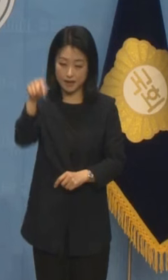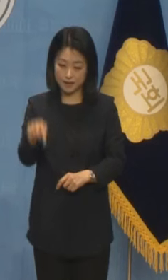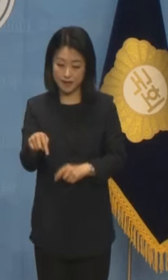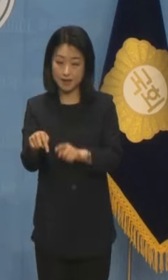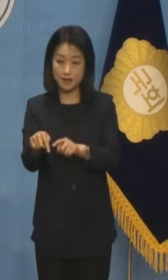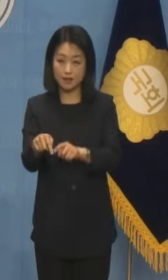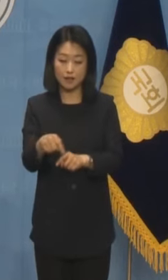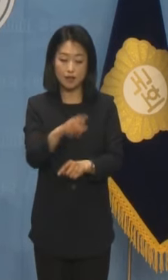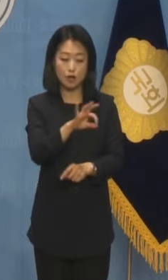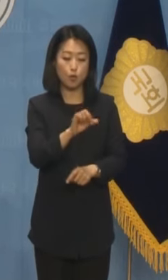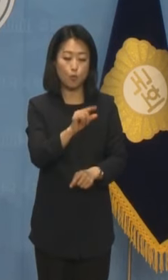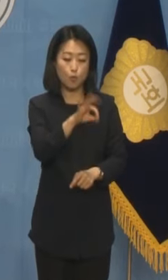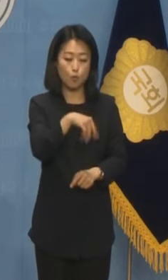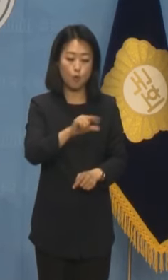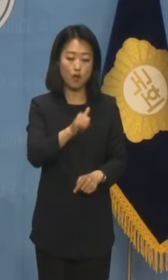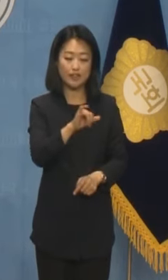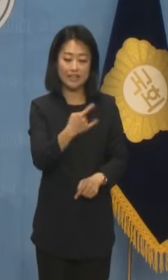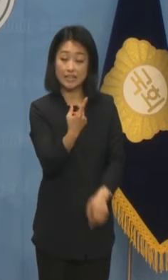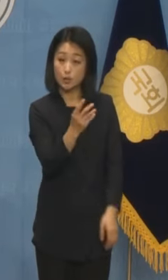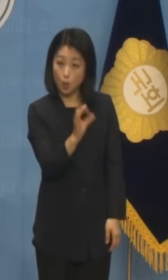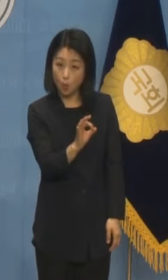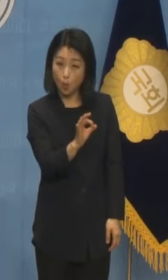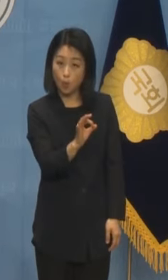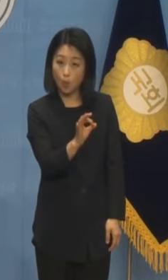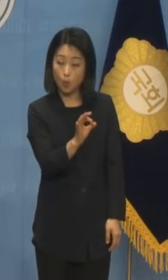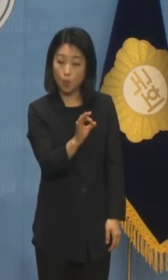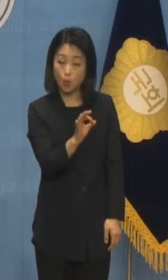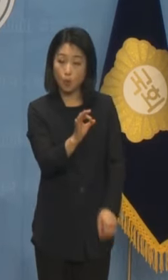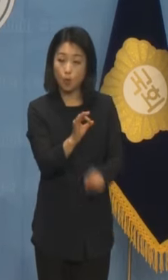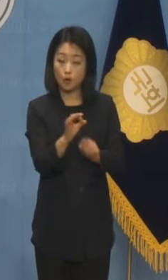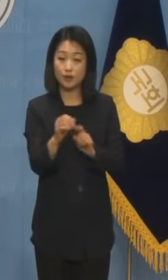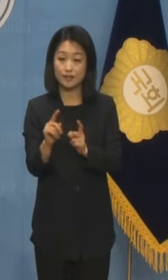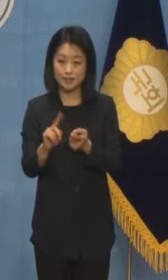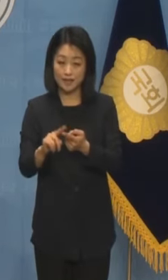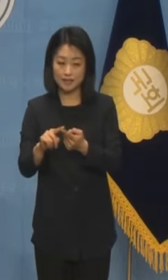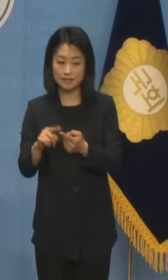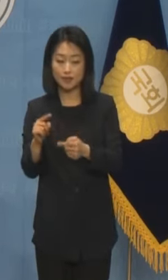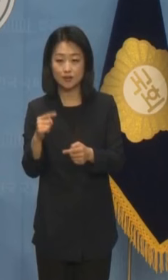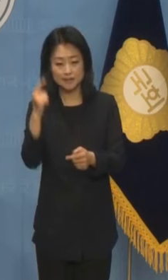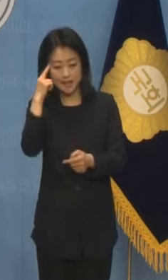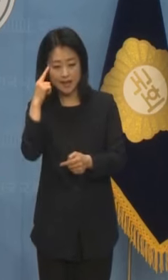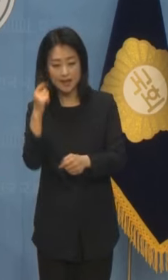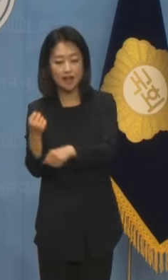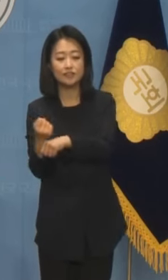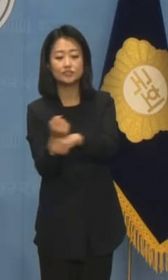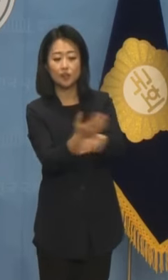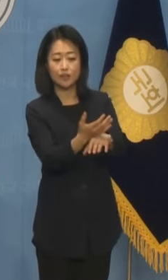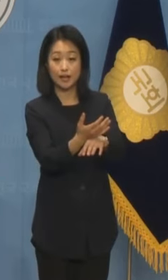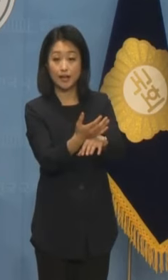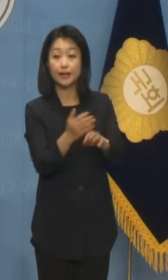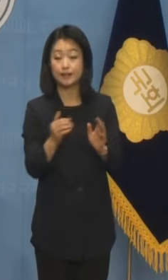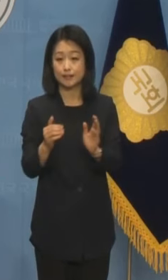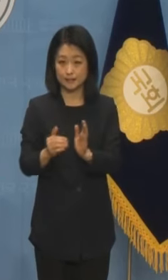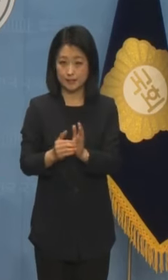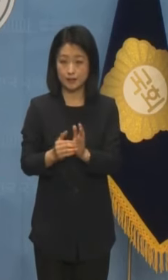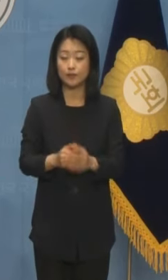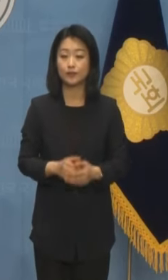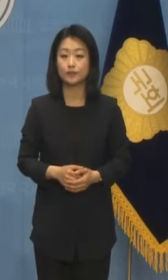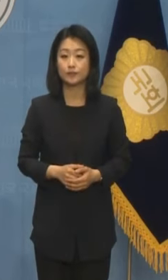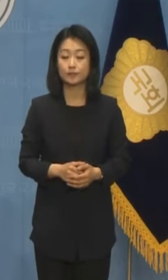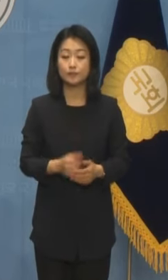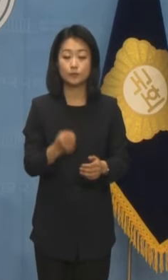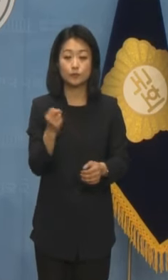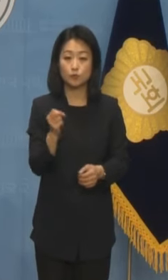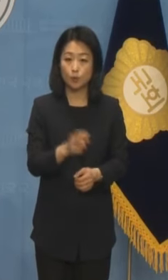원희룡 전 장관에 대한 입장을 윤 대통령에게 전달했다고 합니다. 이